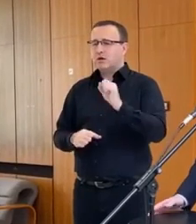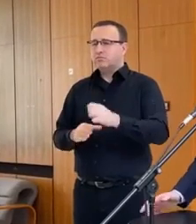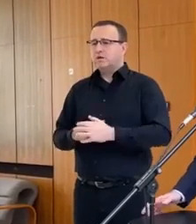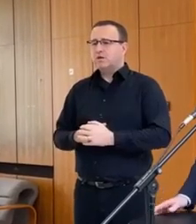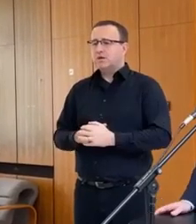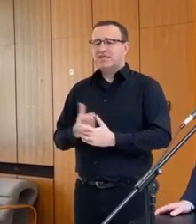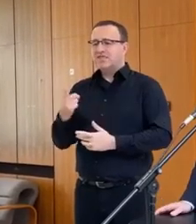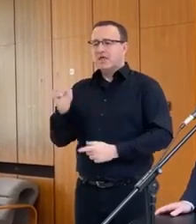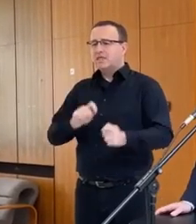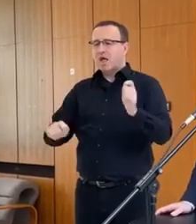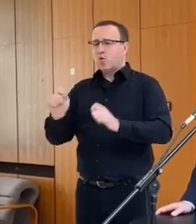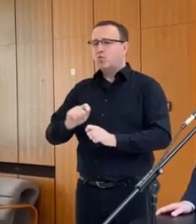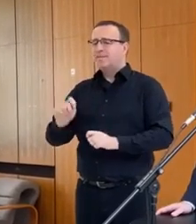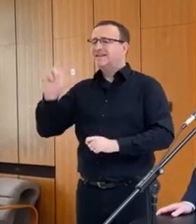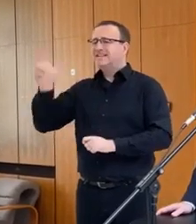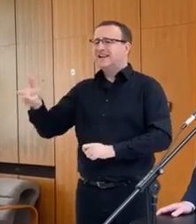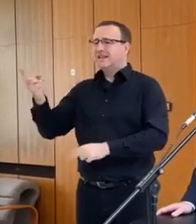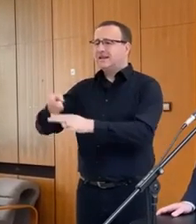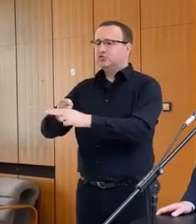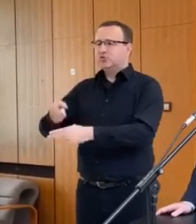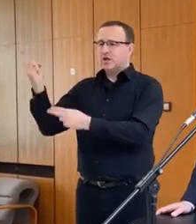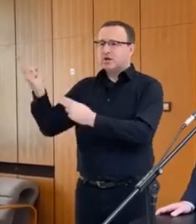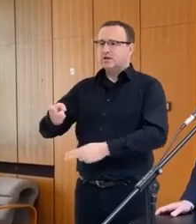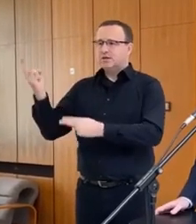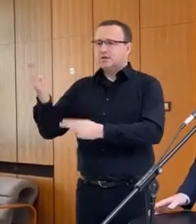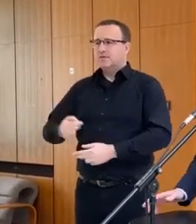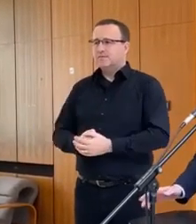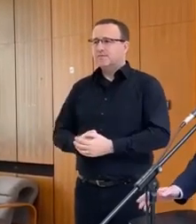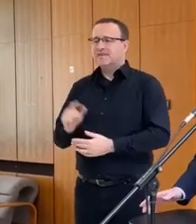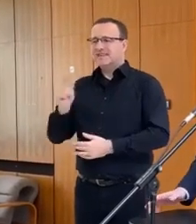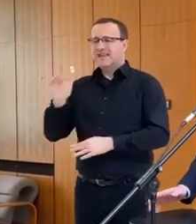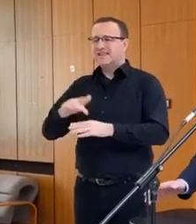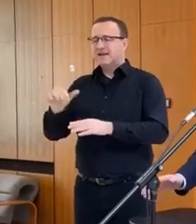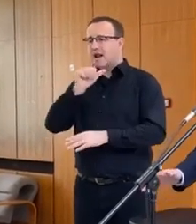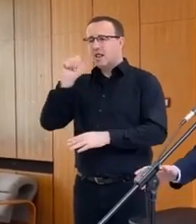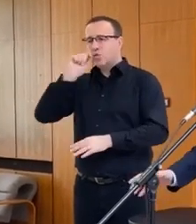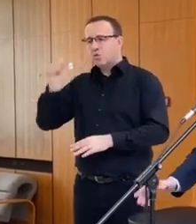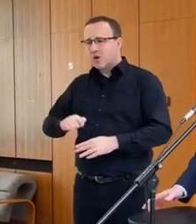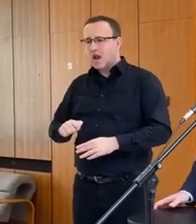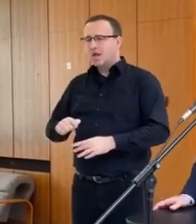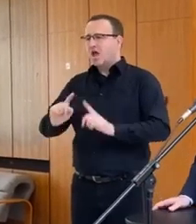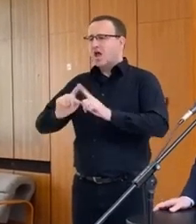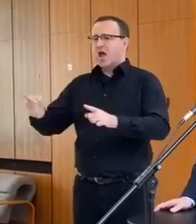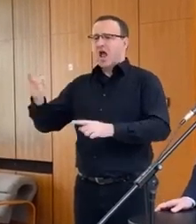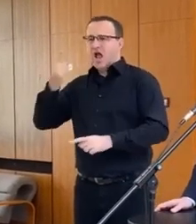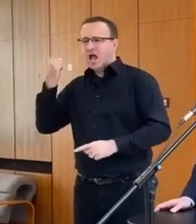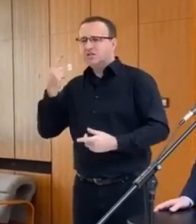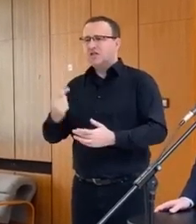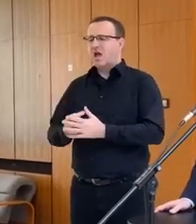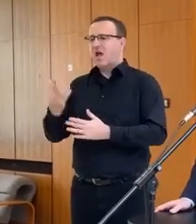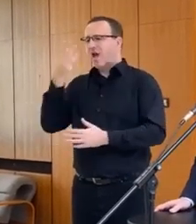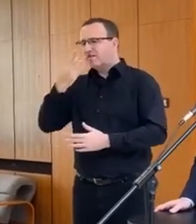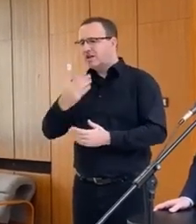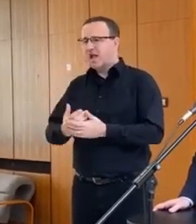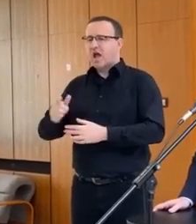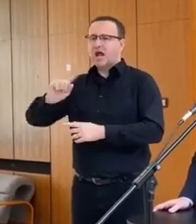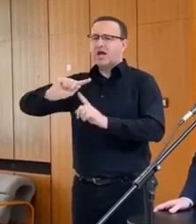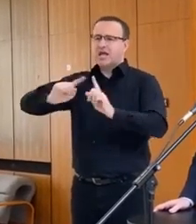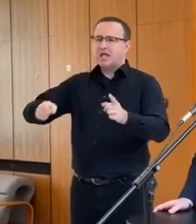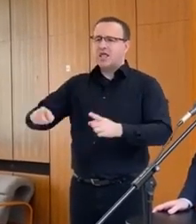nenakúpovali z tretých krajín. Netýka sa to len Ukrajiny, ale aj iných európskych krajín.